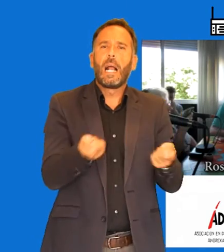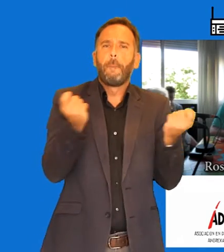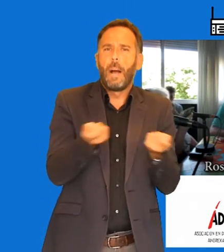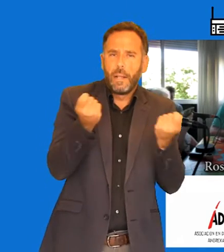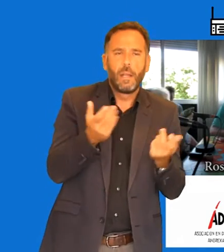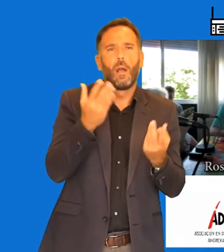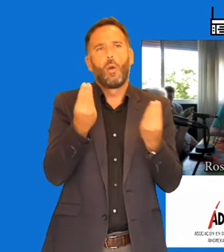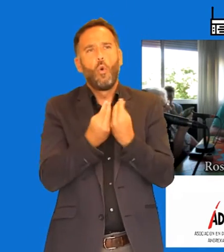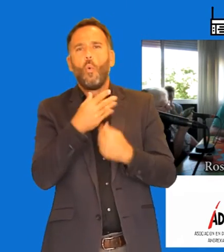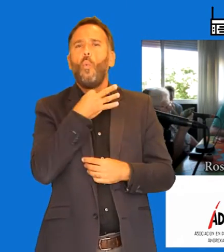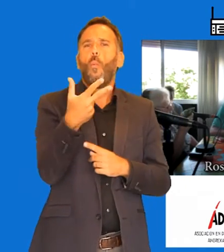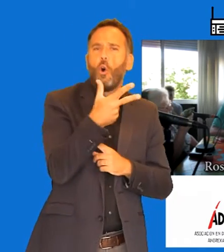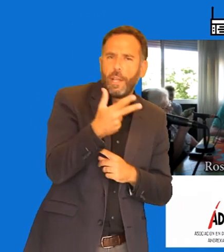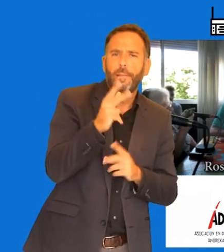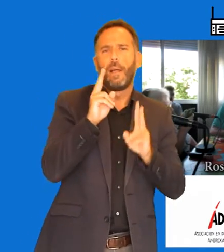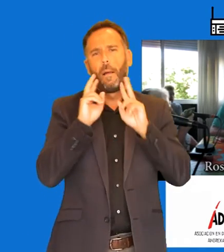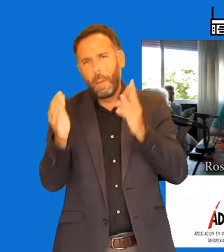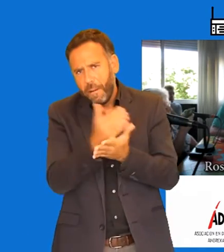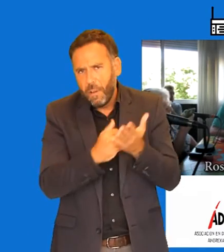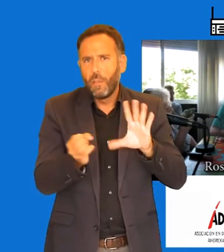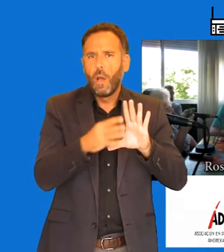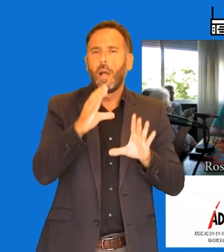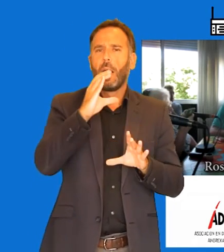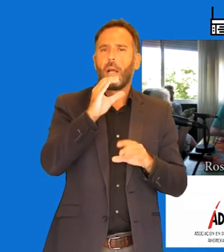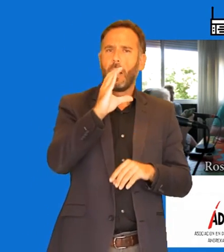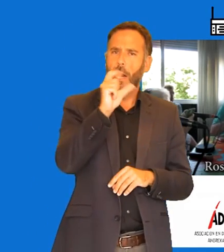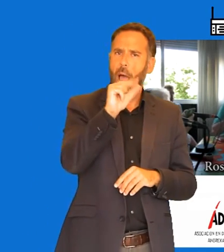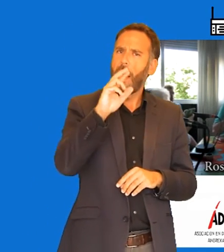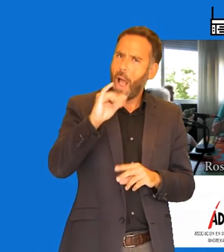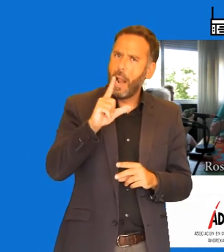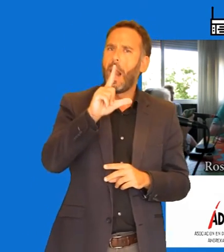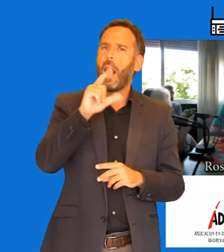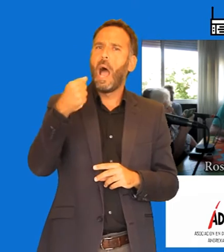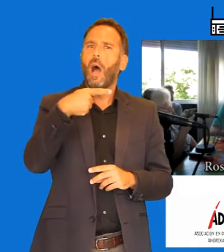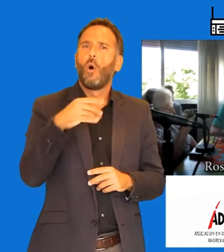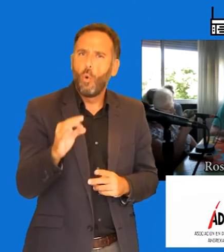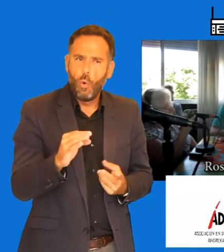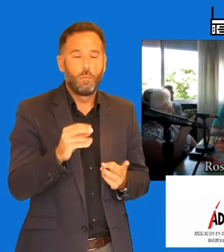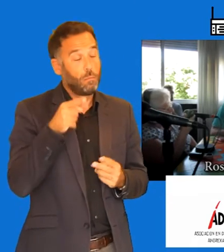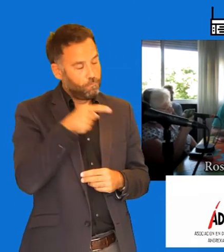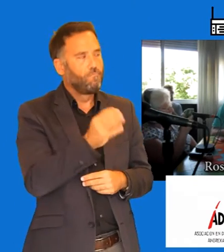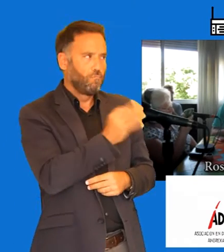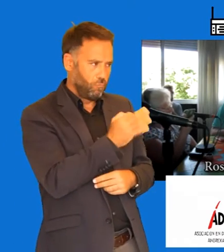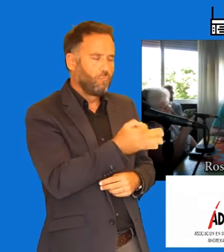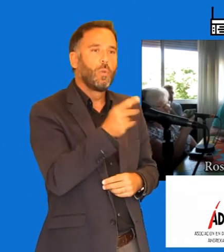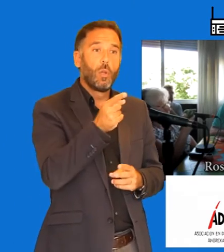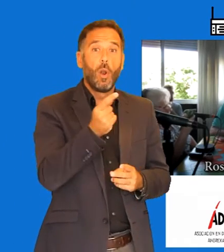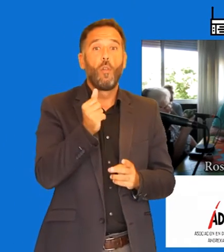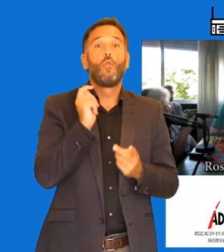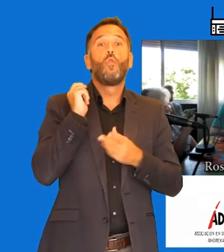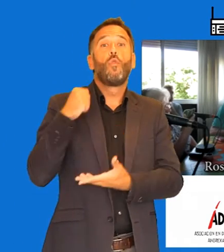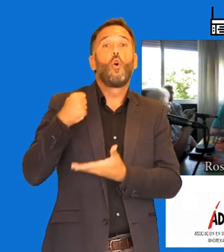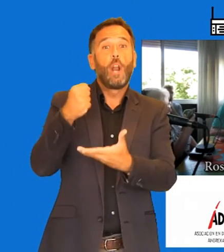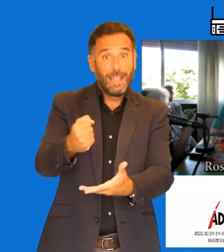y Claradago, un equipazo de artista. Con su aportación, con su donativo, nosotros hemos podido hacer esas